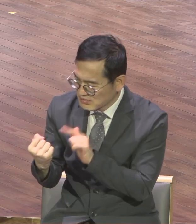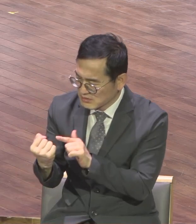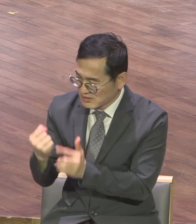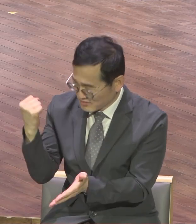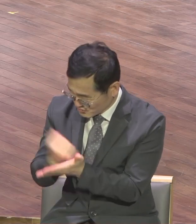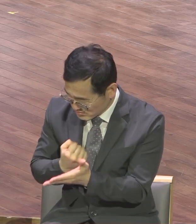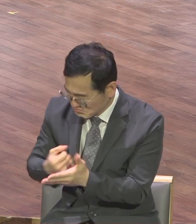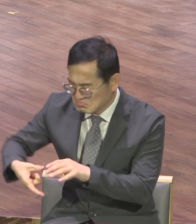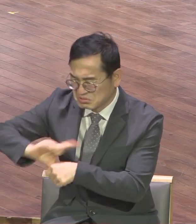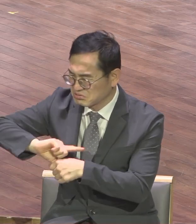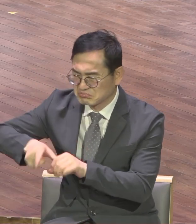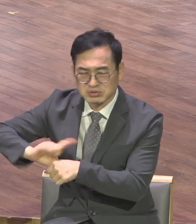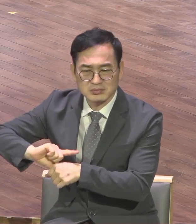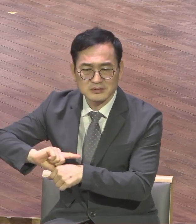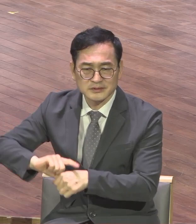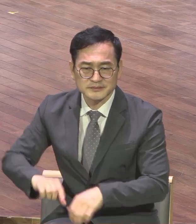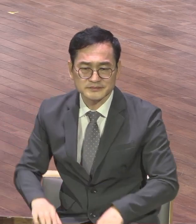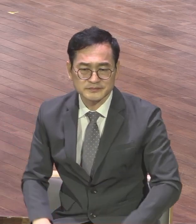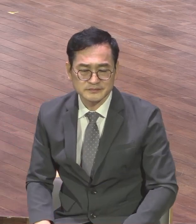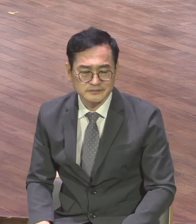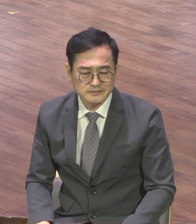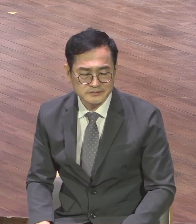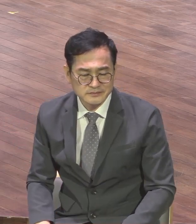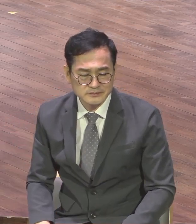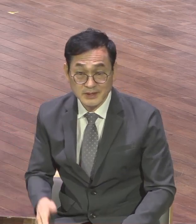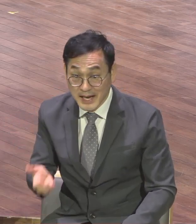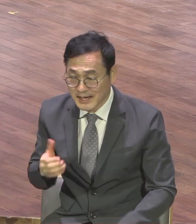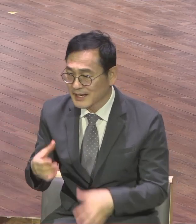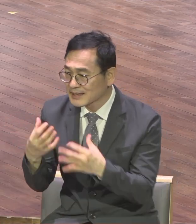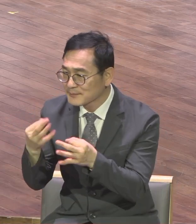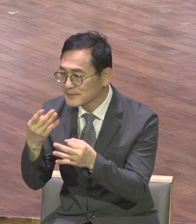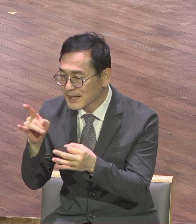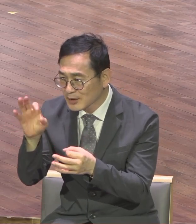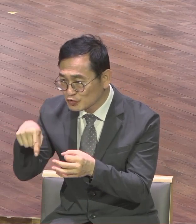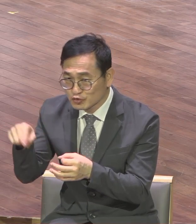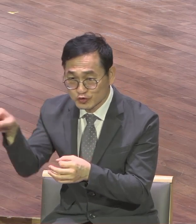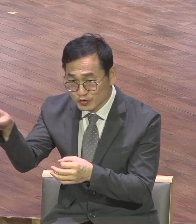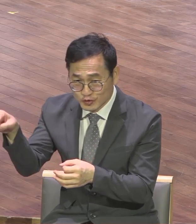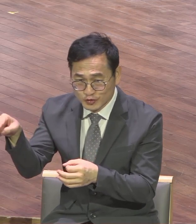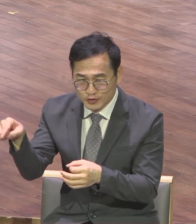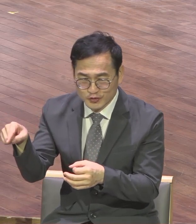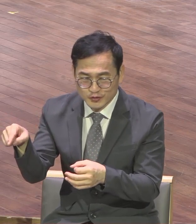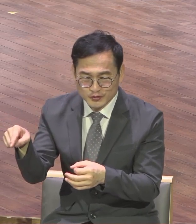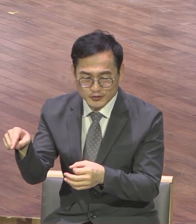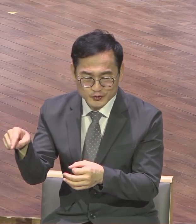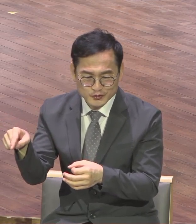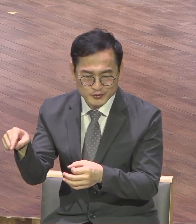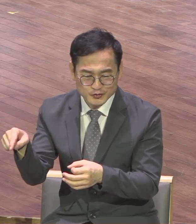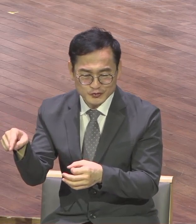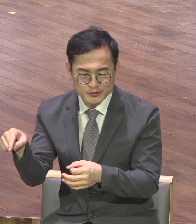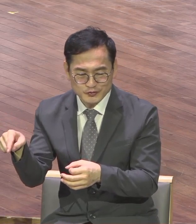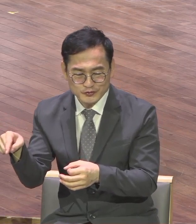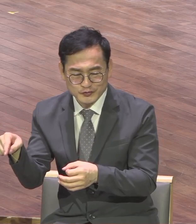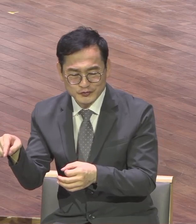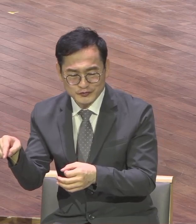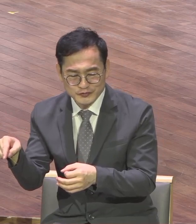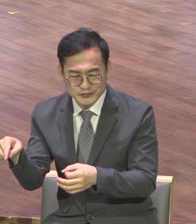김태호 후보와 우리 원내대포님 우리 윤재욱 원내대포님하고 다